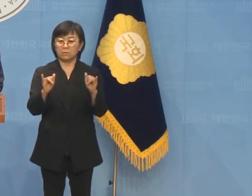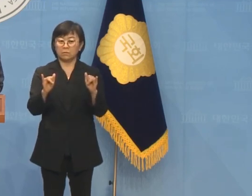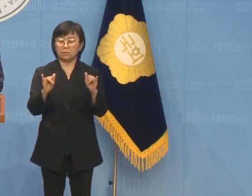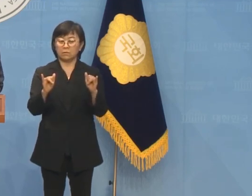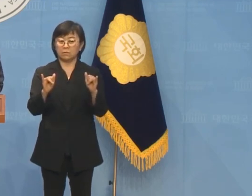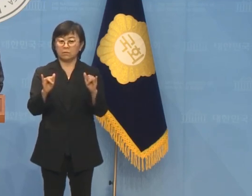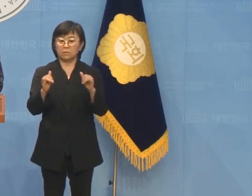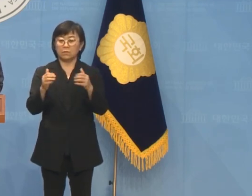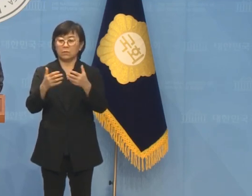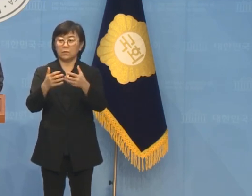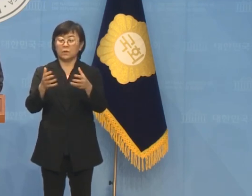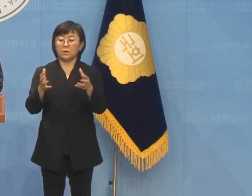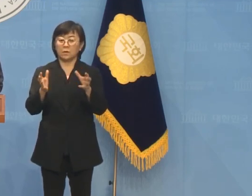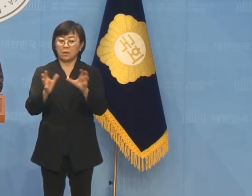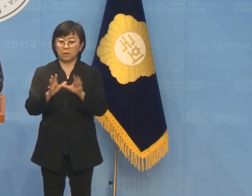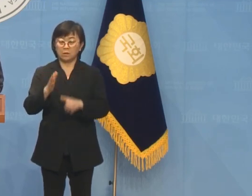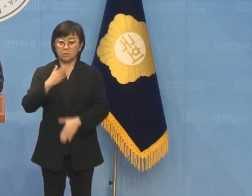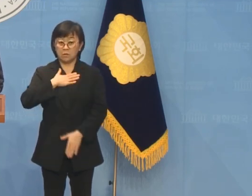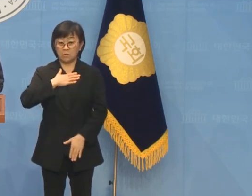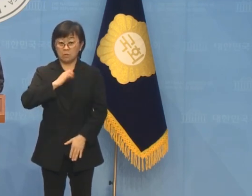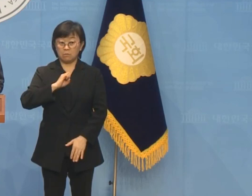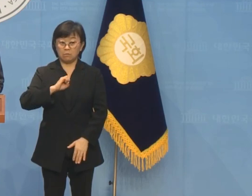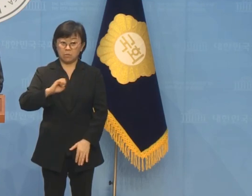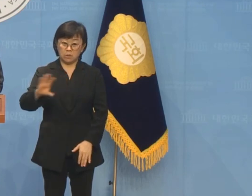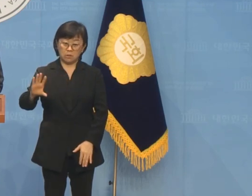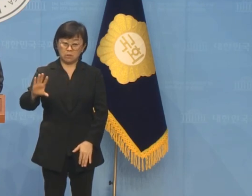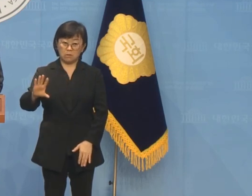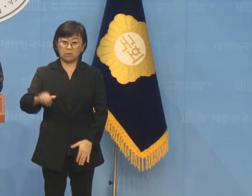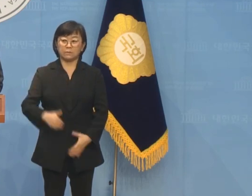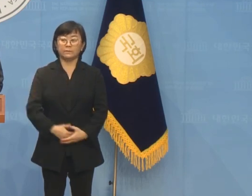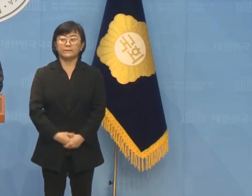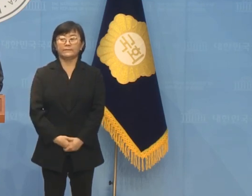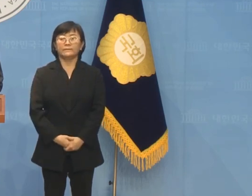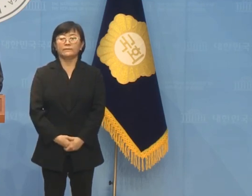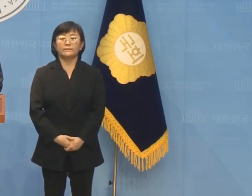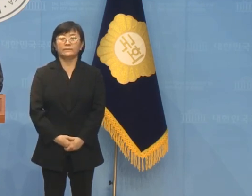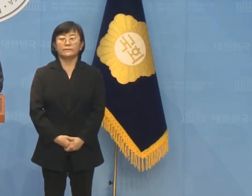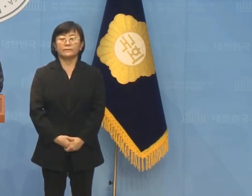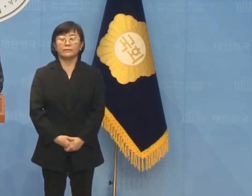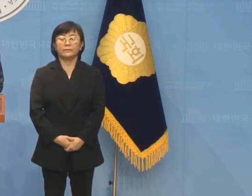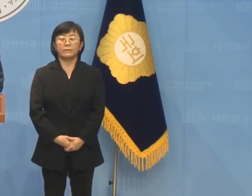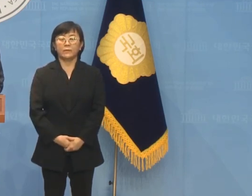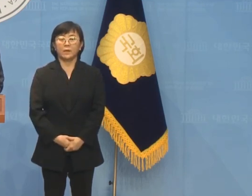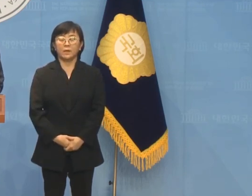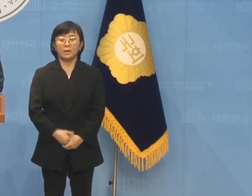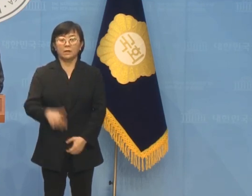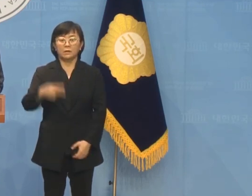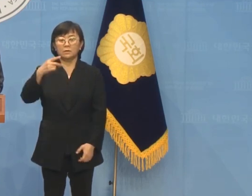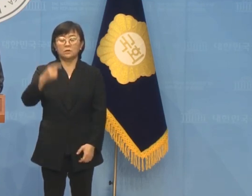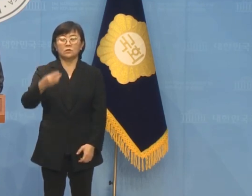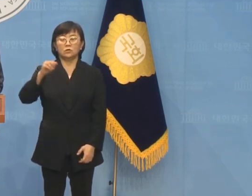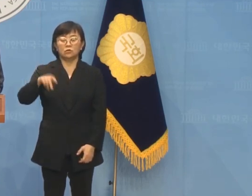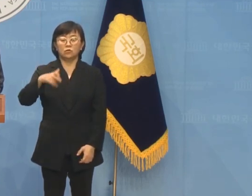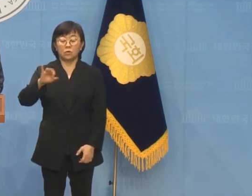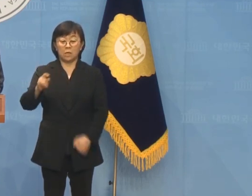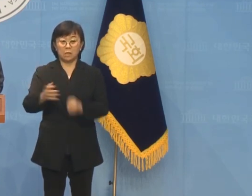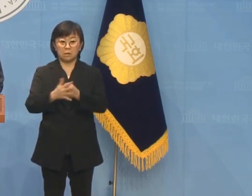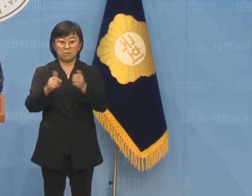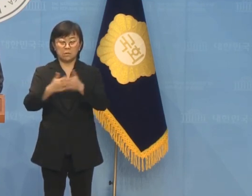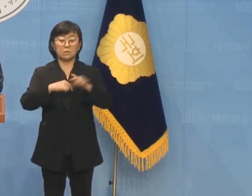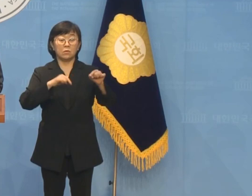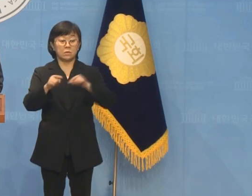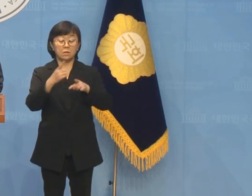당은 또다시 저를 버리려 하고 있습니다. 더러킹 특검 정치 보복의 굴레가